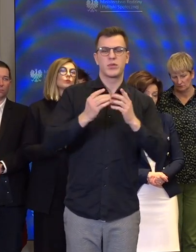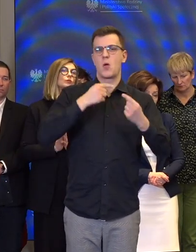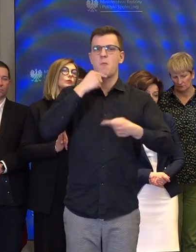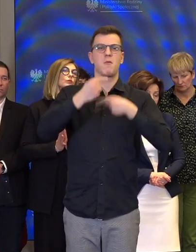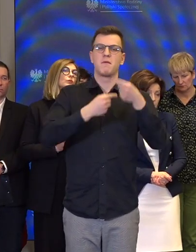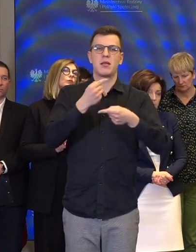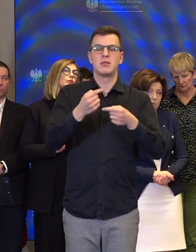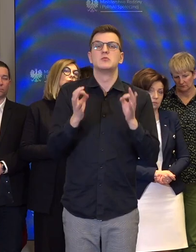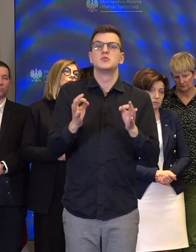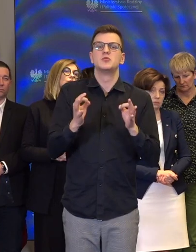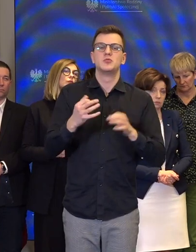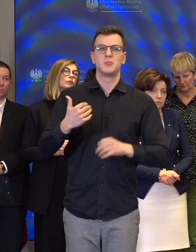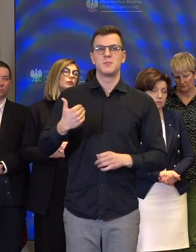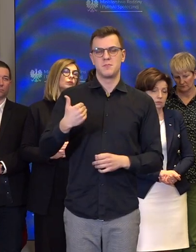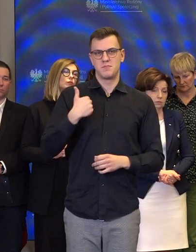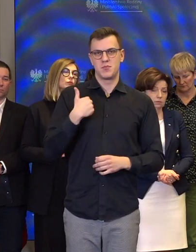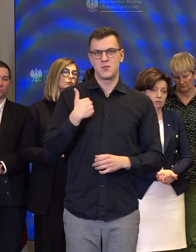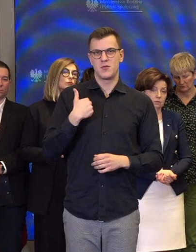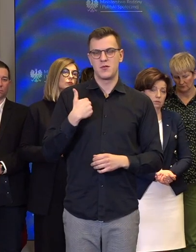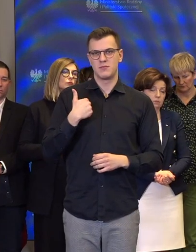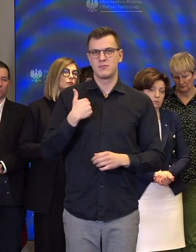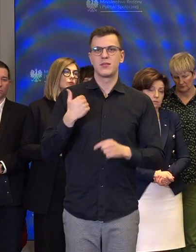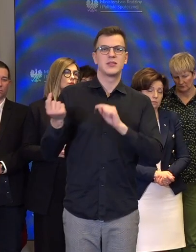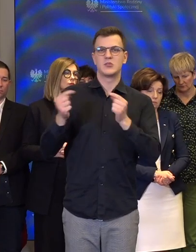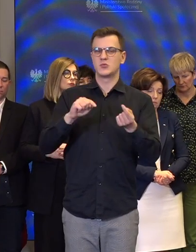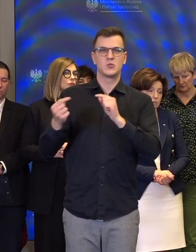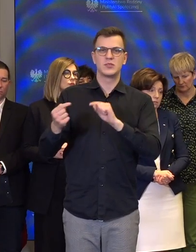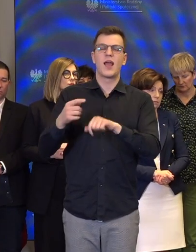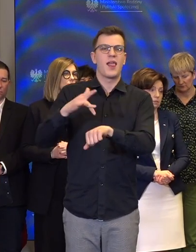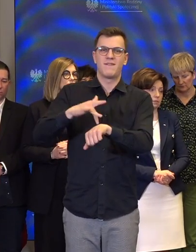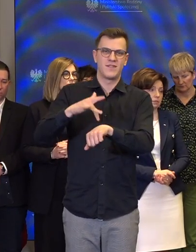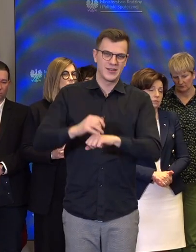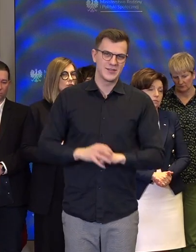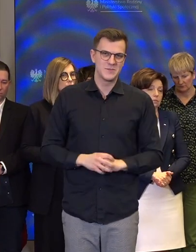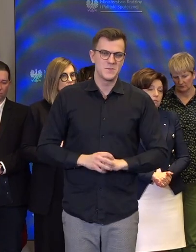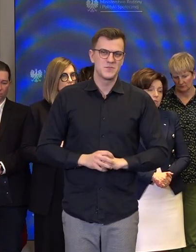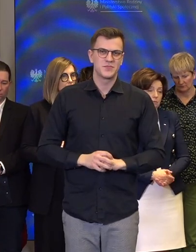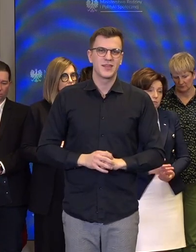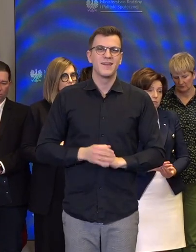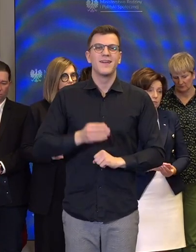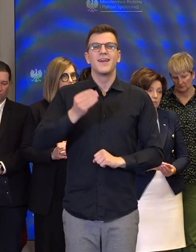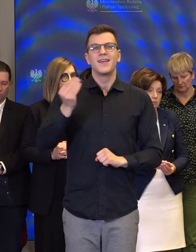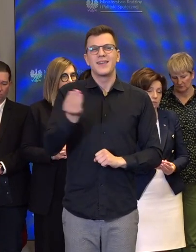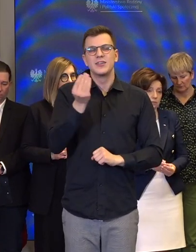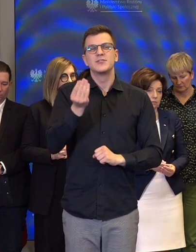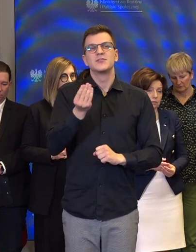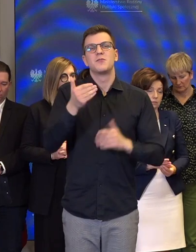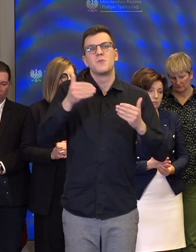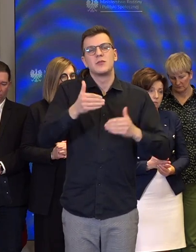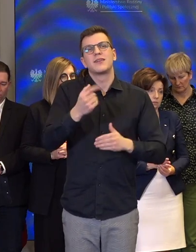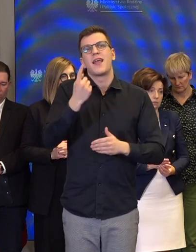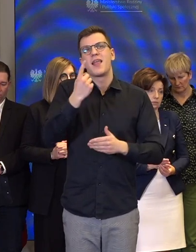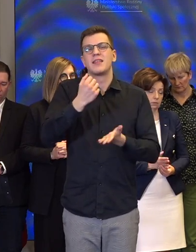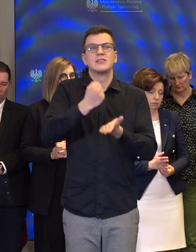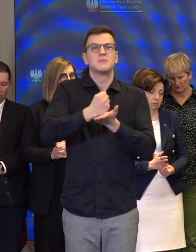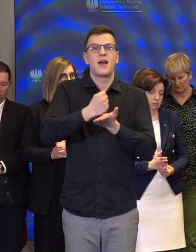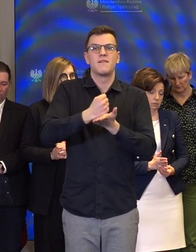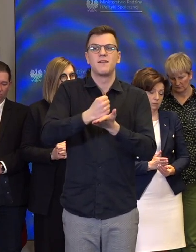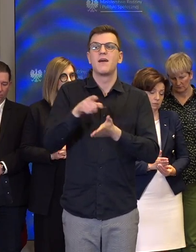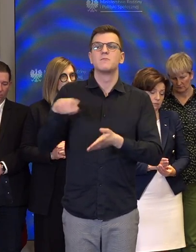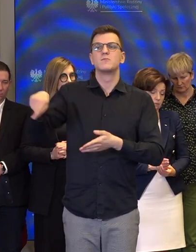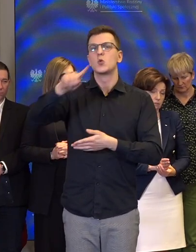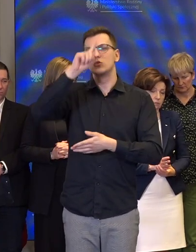co osiągnęliśmy. Może jeszcze wskażę tylko na bardzo podkreślaną przez